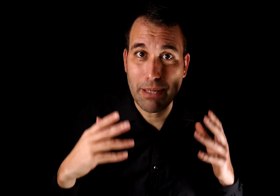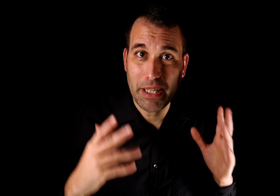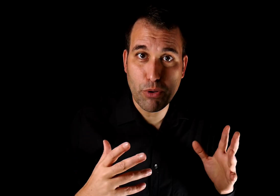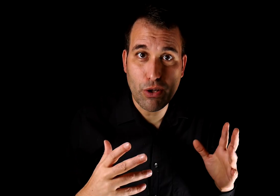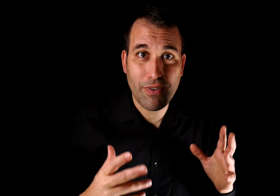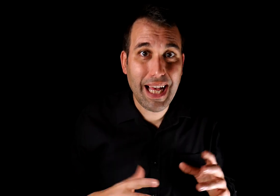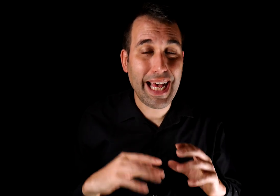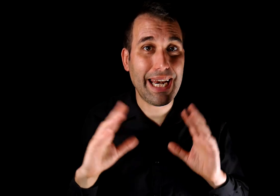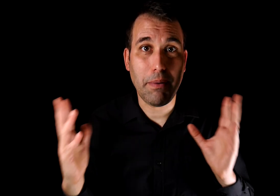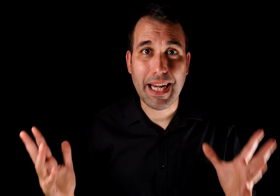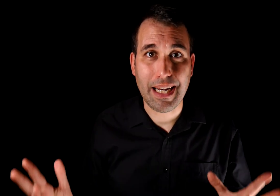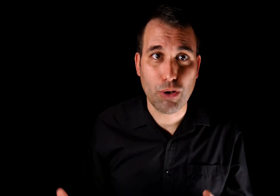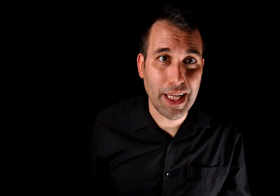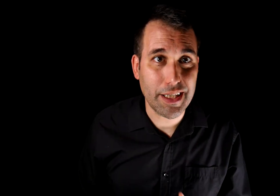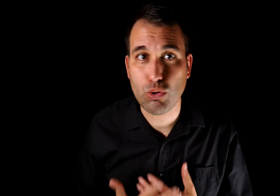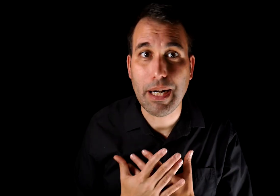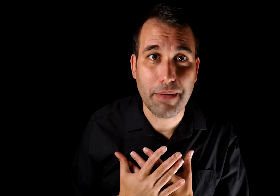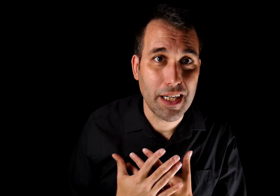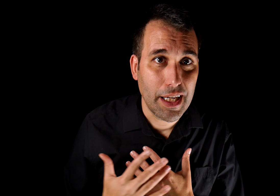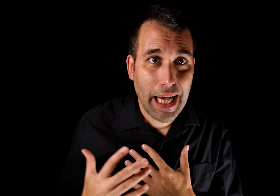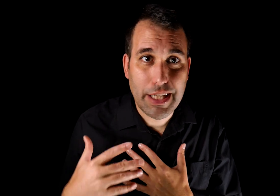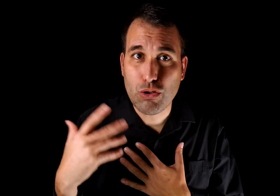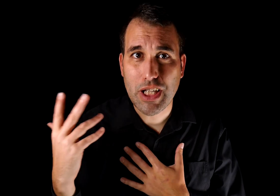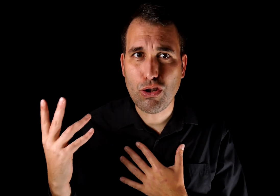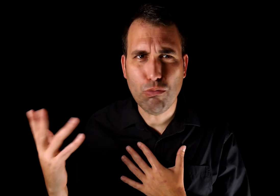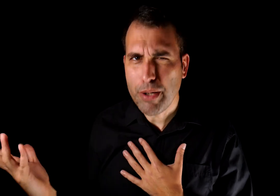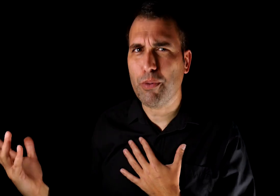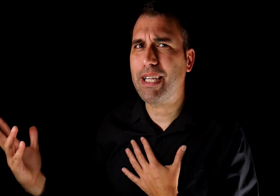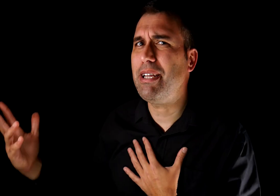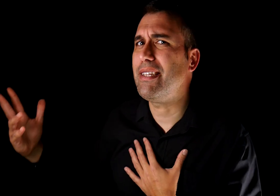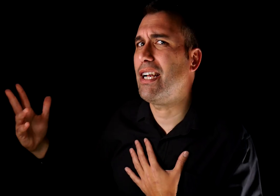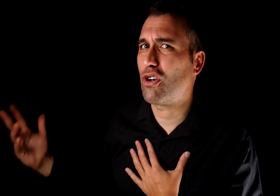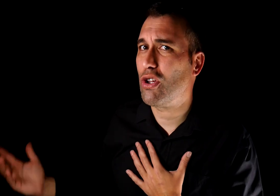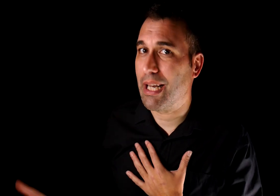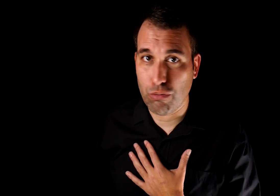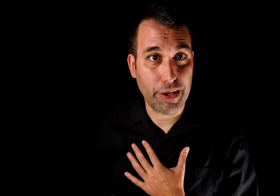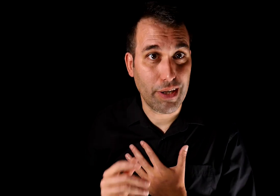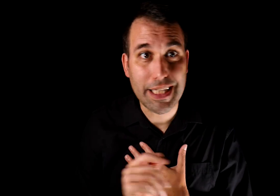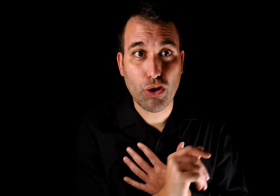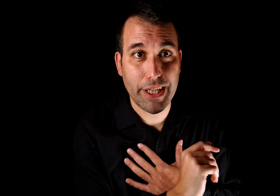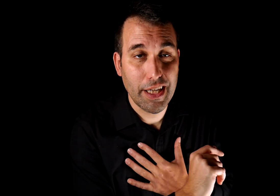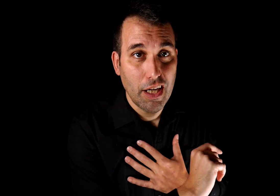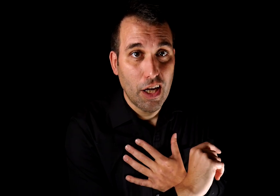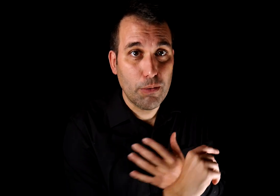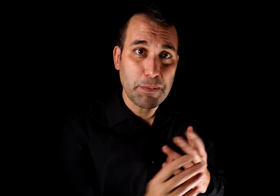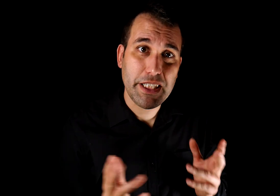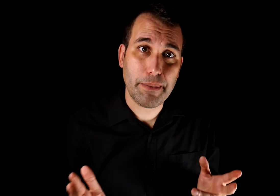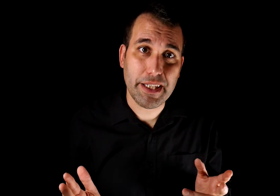el manipulador va a alabar la bondad de su alma, endosando muy públicamente el rol del bueno en la historia, o más precisamente,